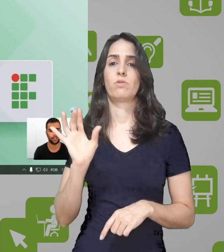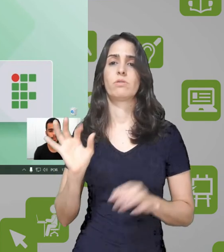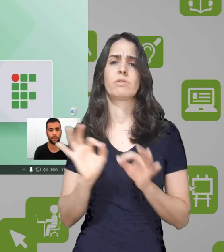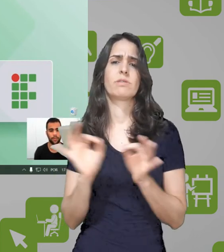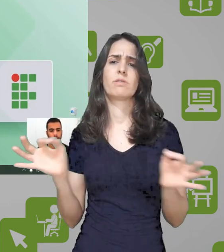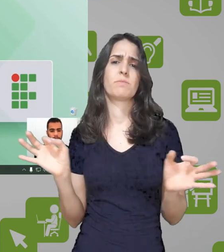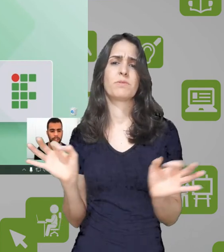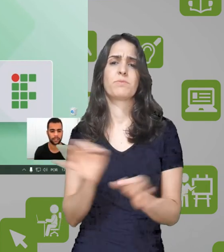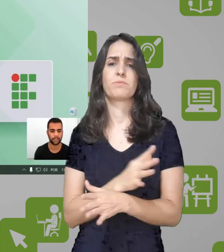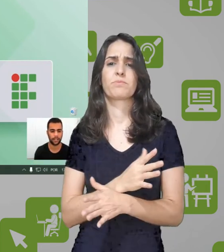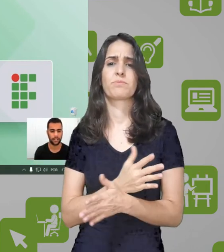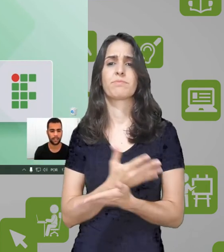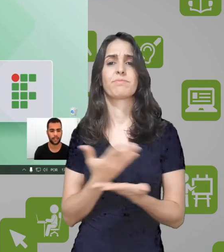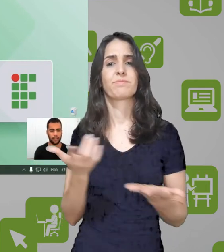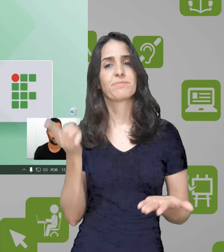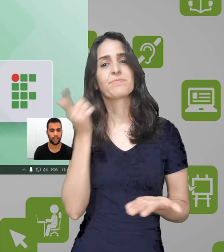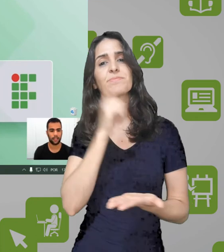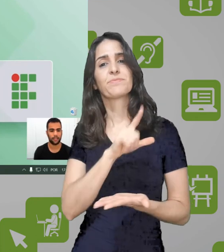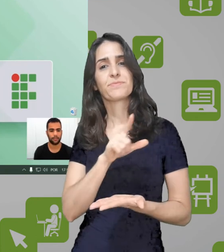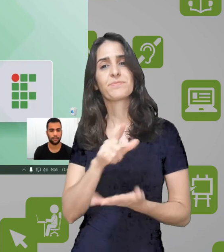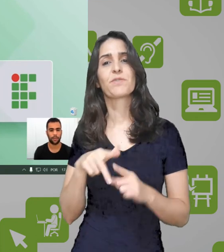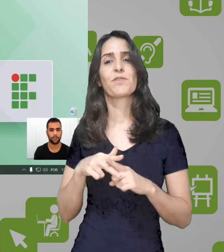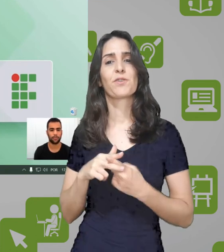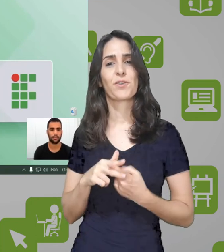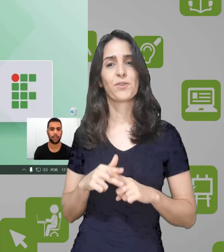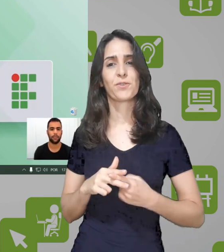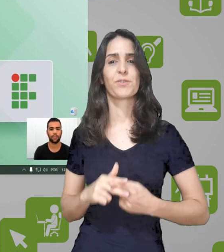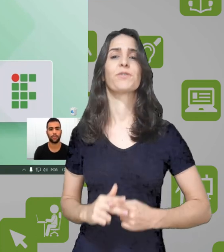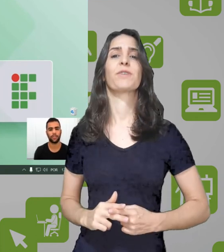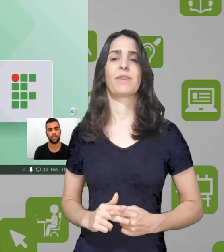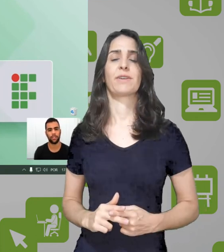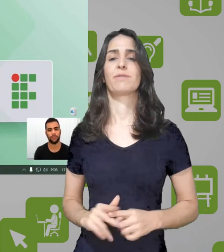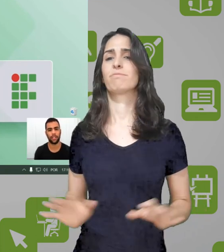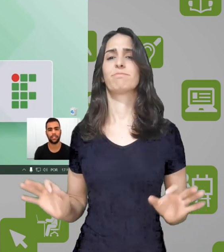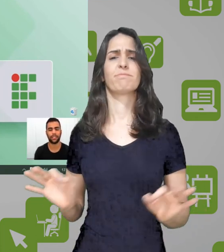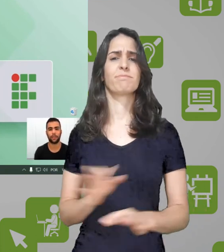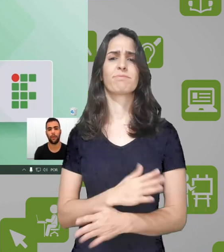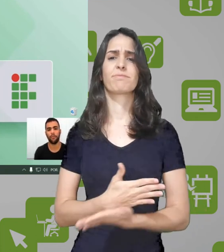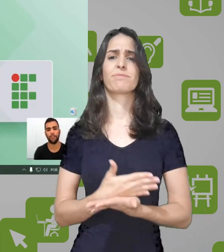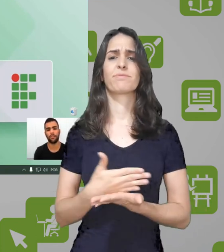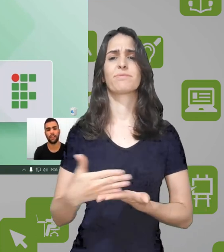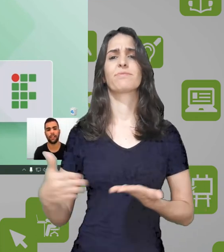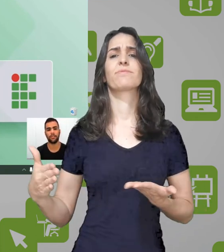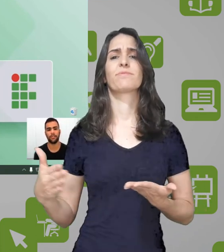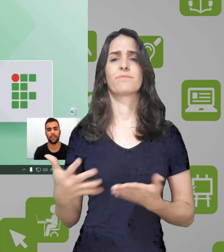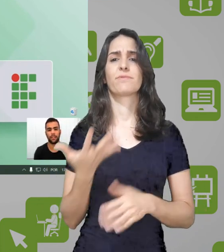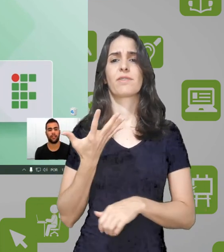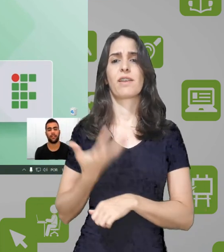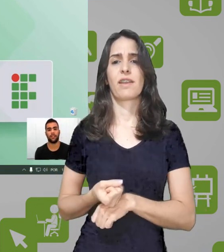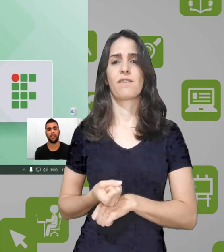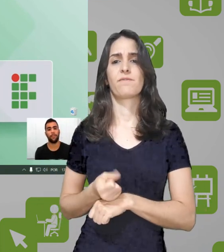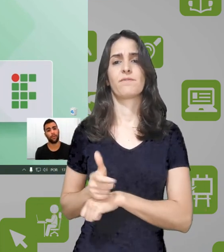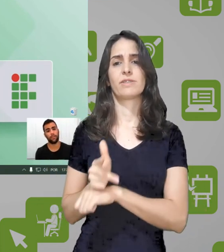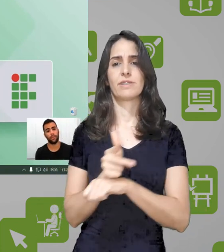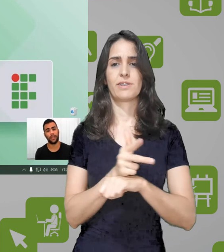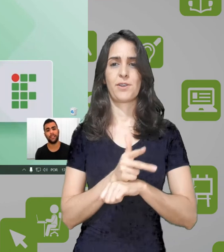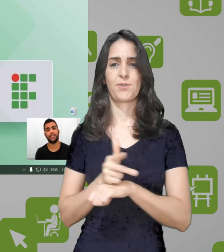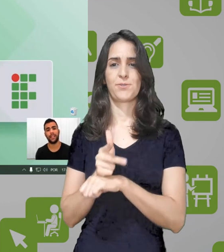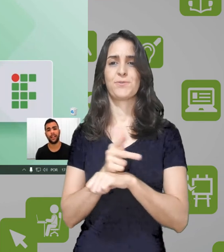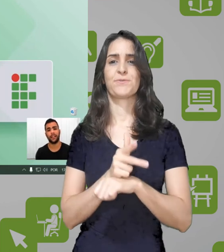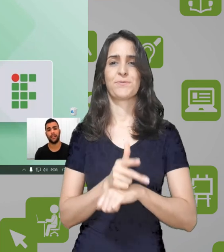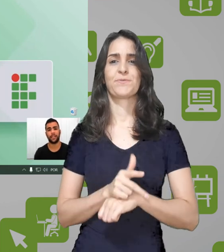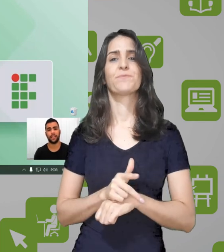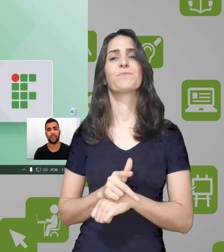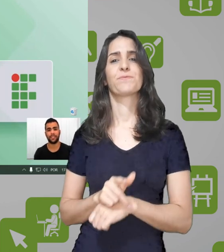é feito apenas uma única vez. Pronto, meu dispositivo já está configurado e pronto para